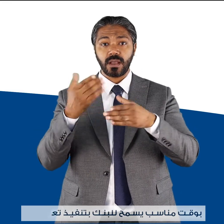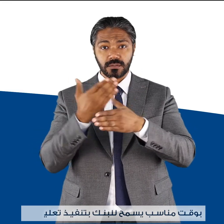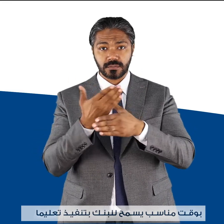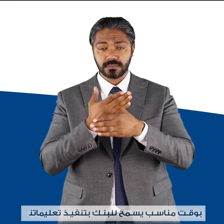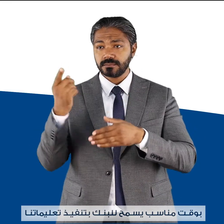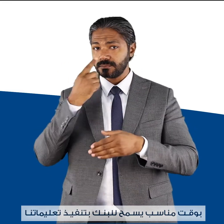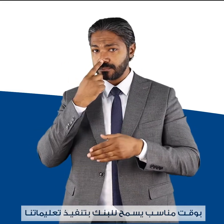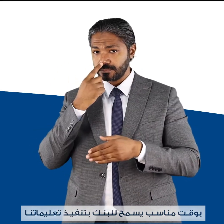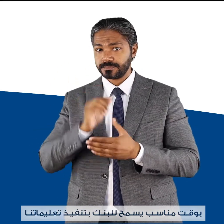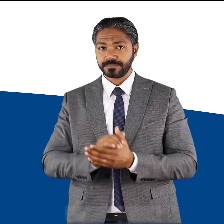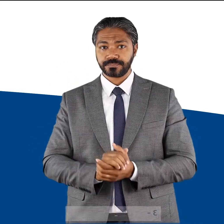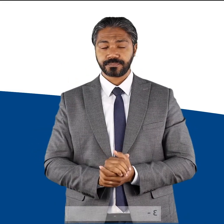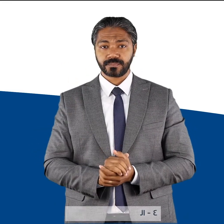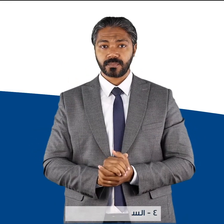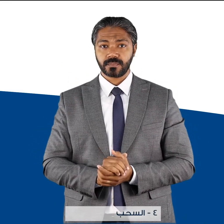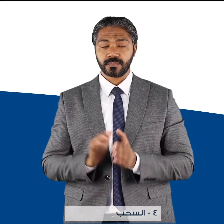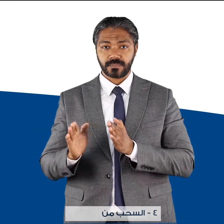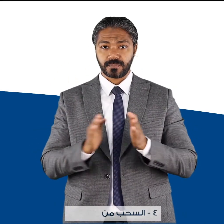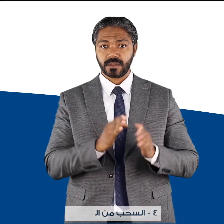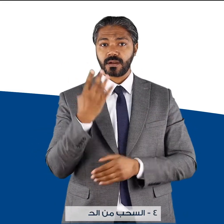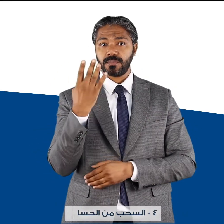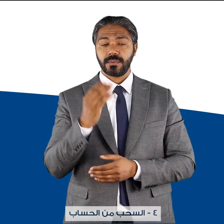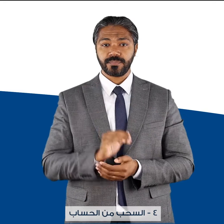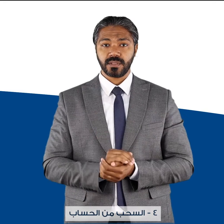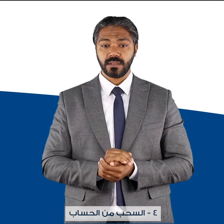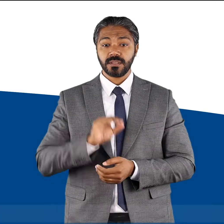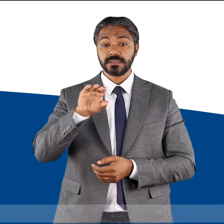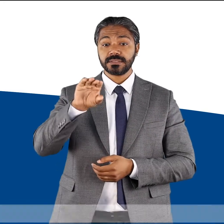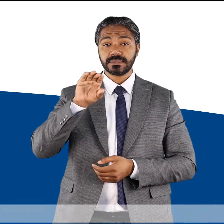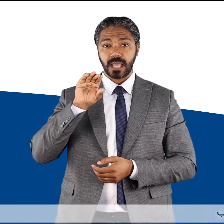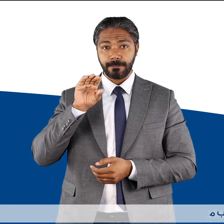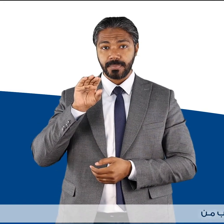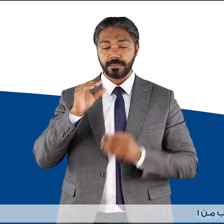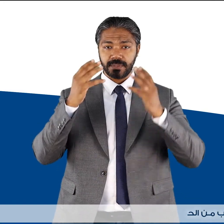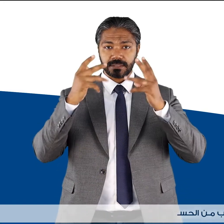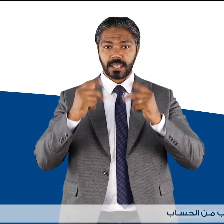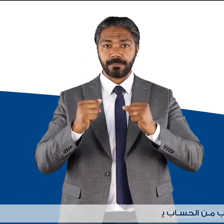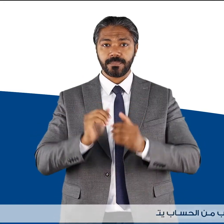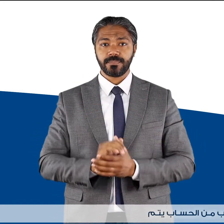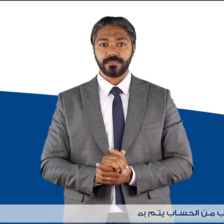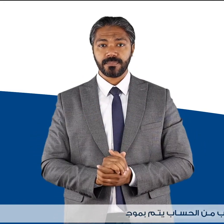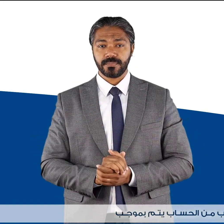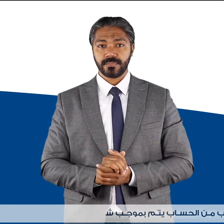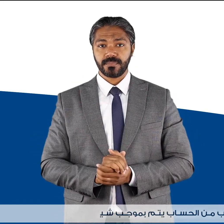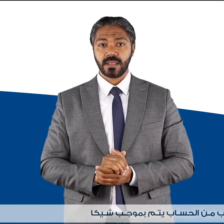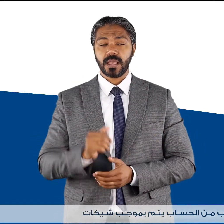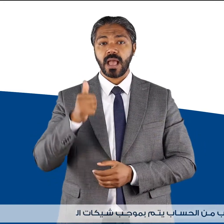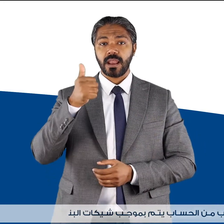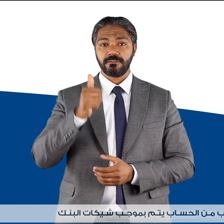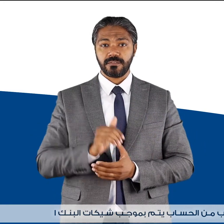تعليماتنا أربعة، السحب من الحساب ألف، السحب من الحساب يتم بموجب شيكات البنك